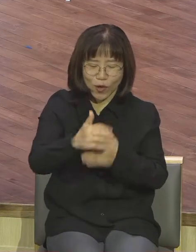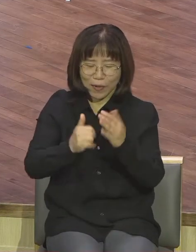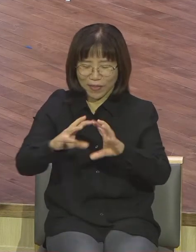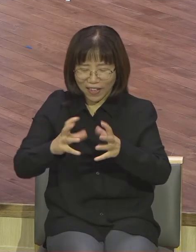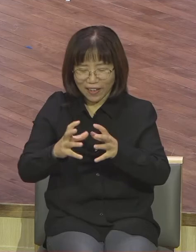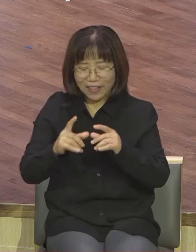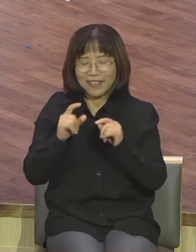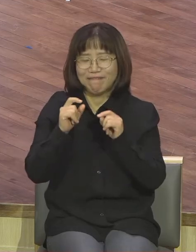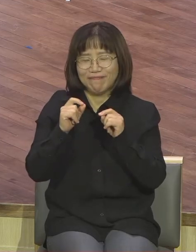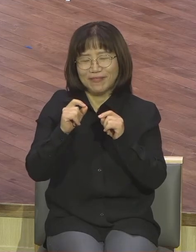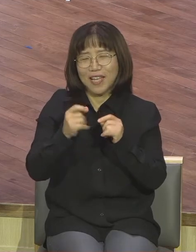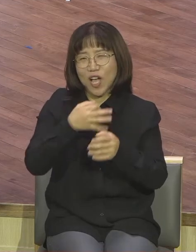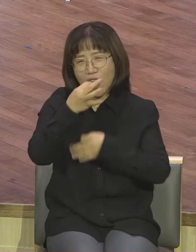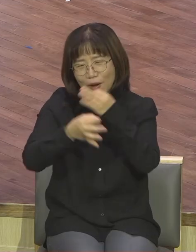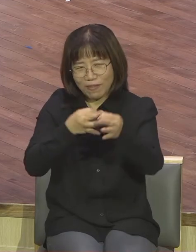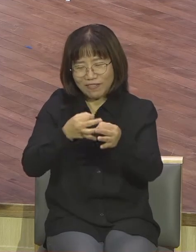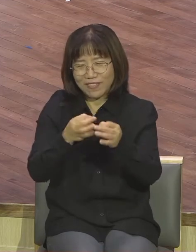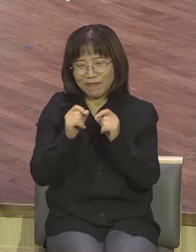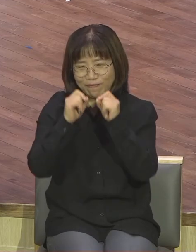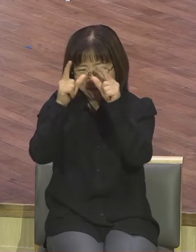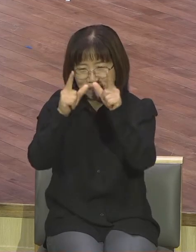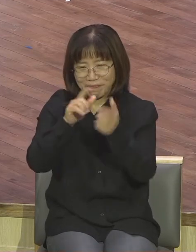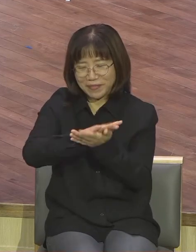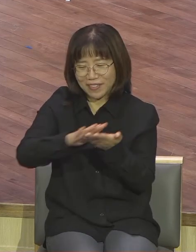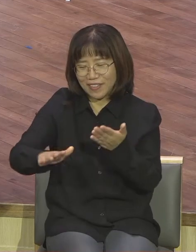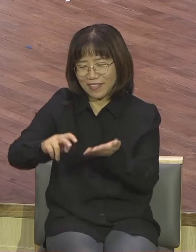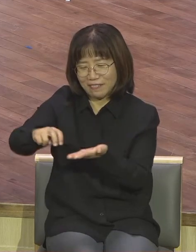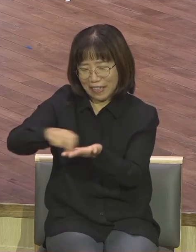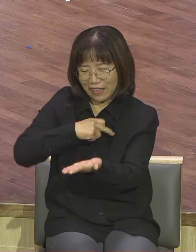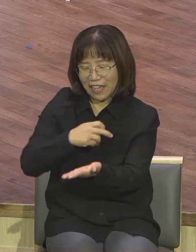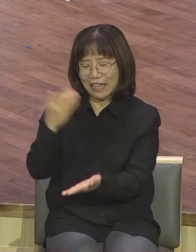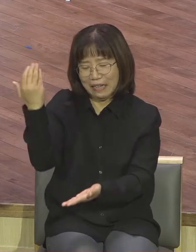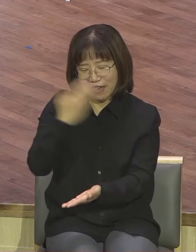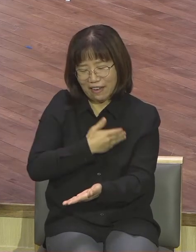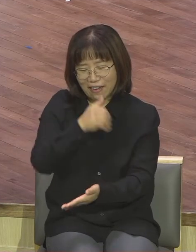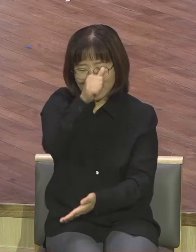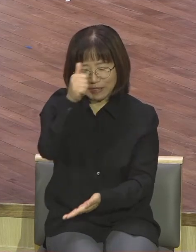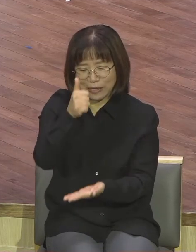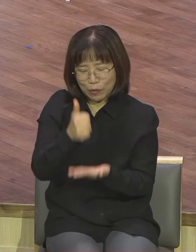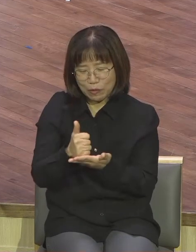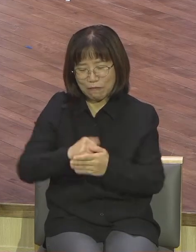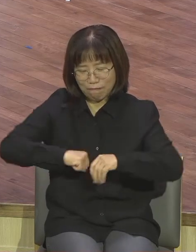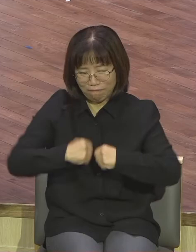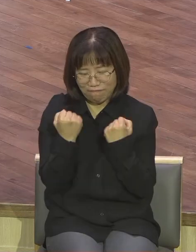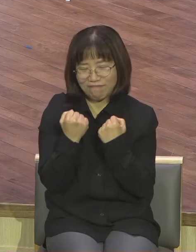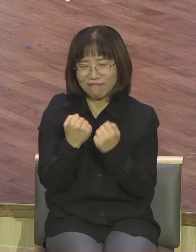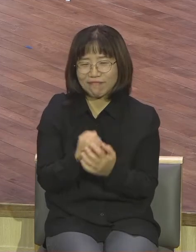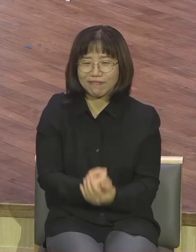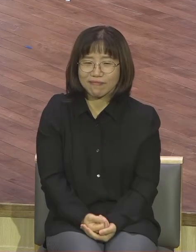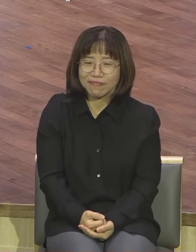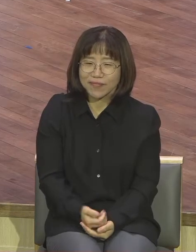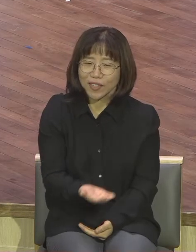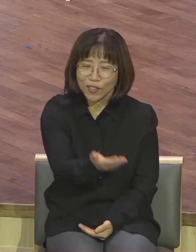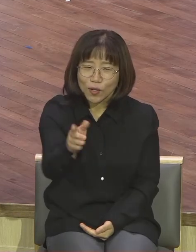그렇게 함포가 왔더라고 장로가 하구나 하구나 하구나 여러분 매일 그래 하시기 바랍니다